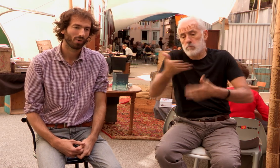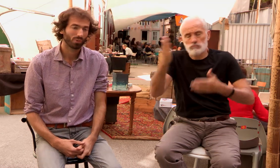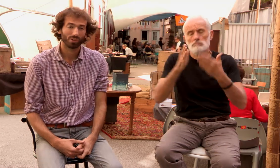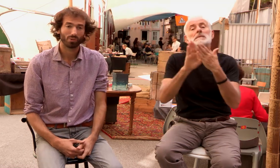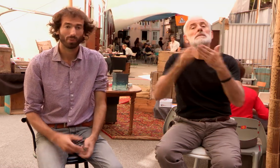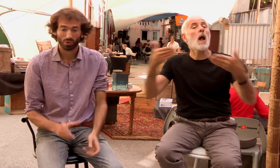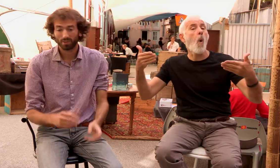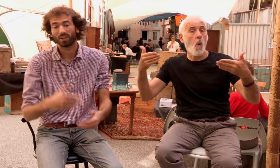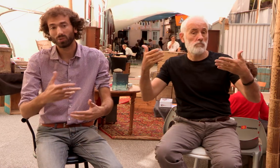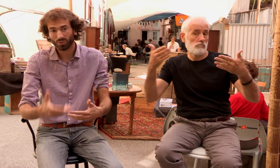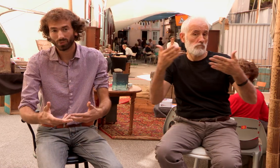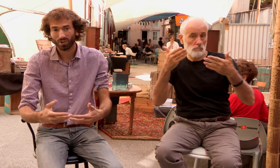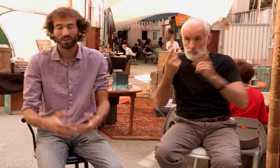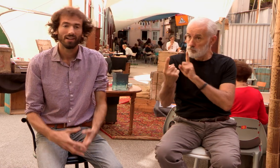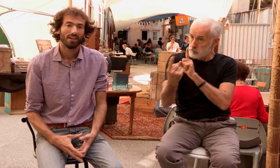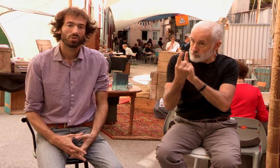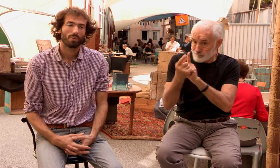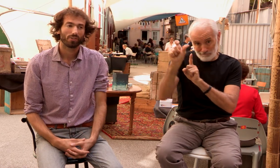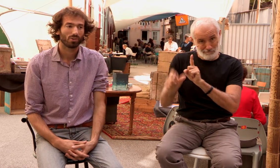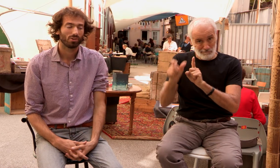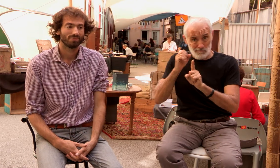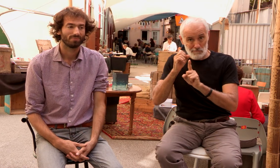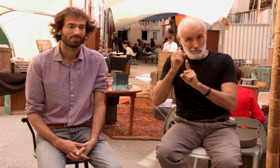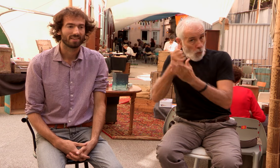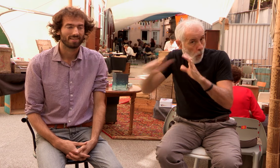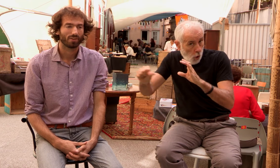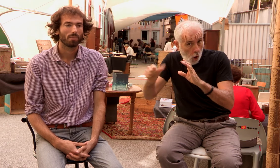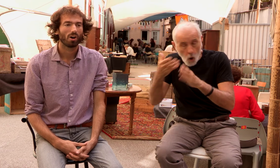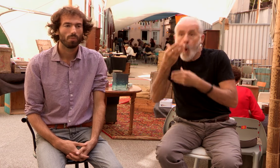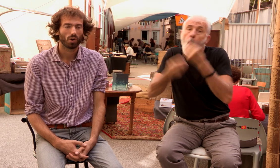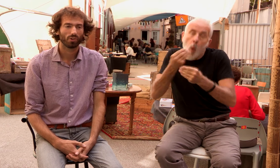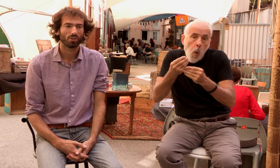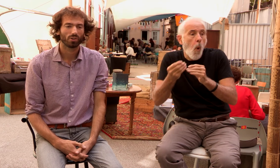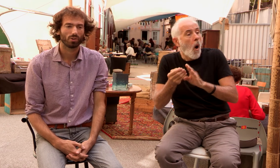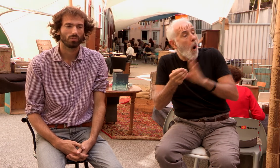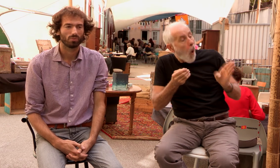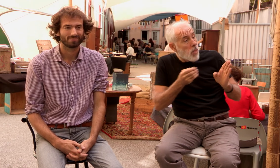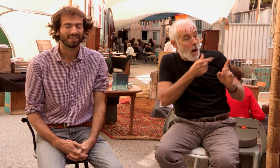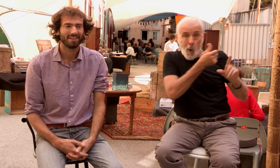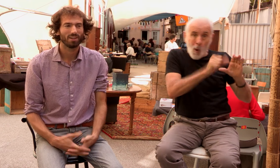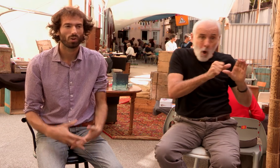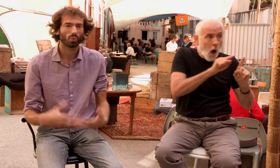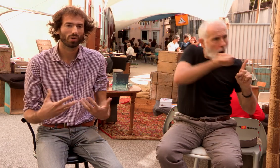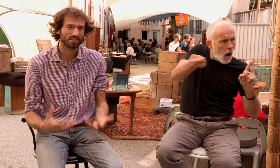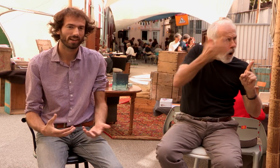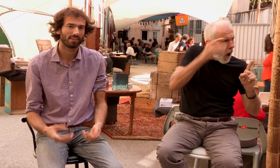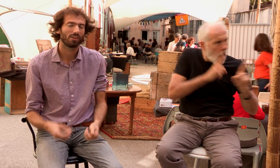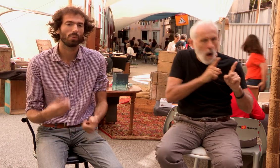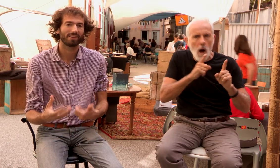la rencontre d'un auteur par le biais d'un autre auteur. Je pense que c'est vraiment important qu'il y ait une rencontre en direct et qu se passe